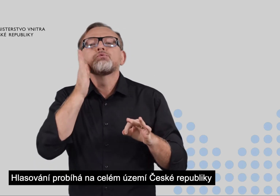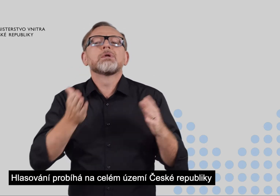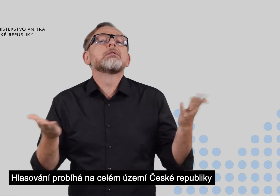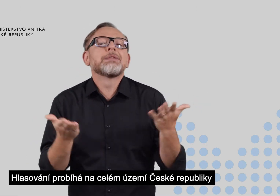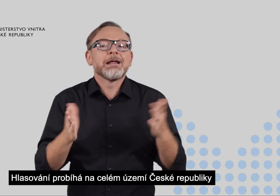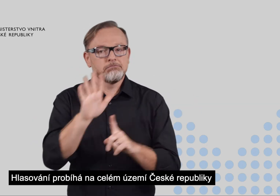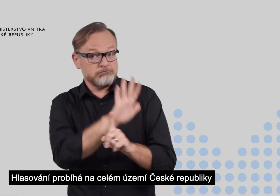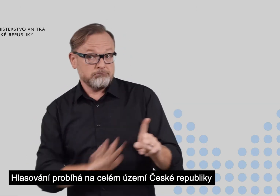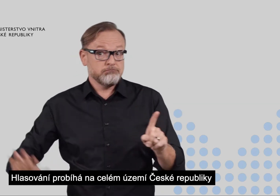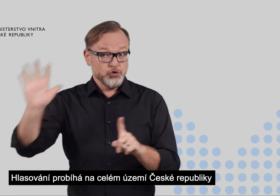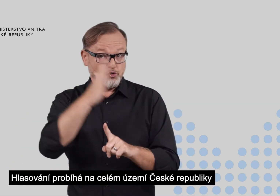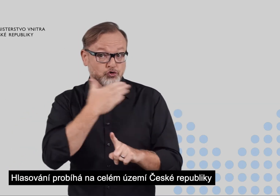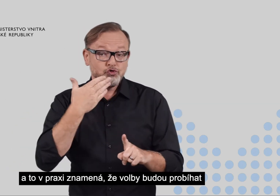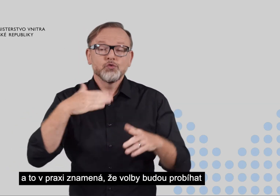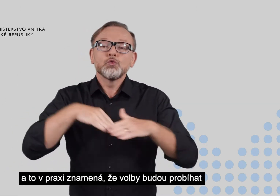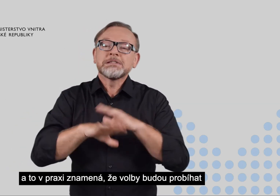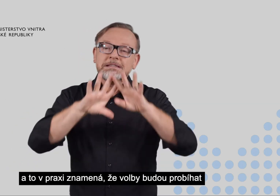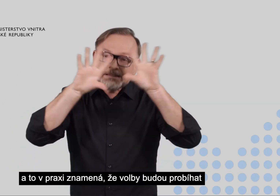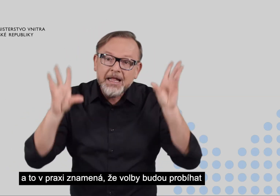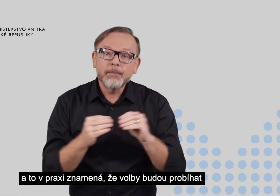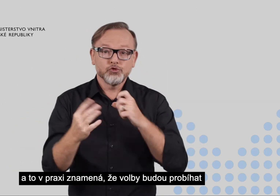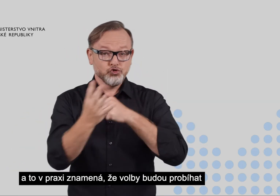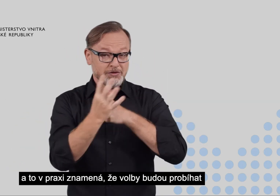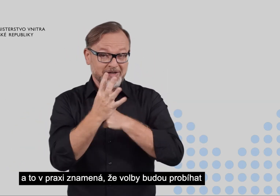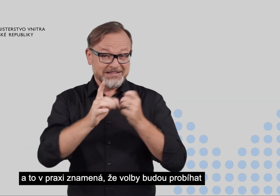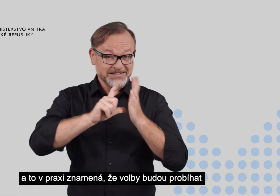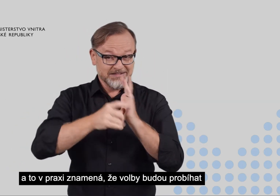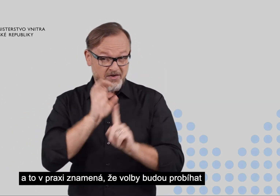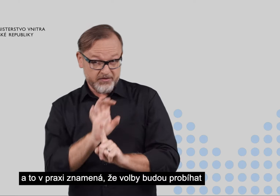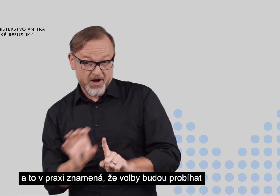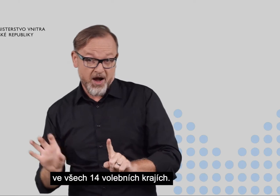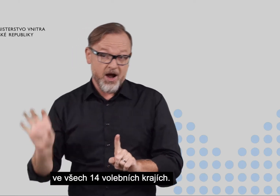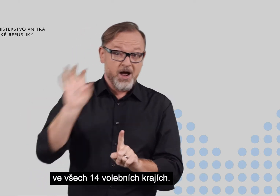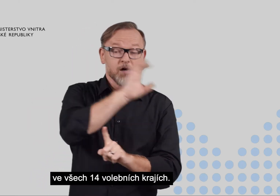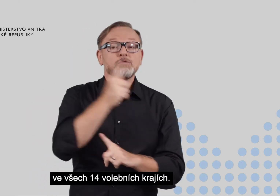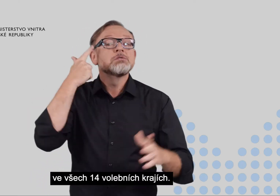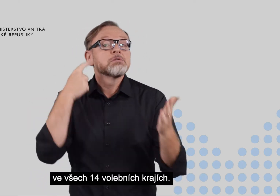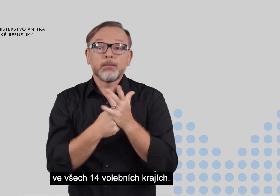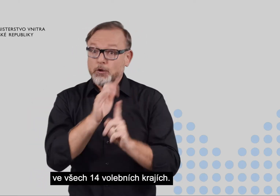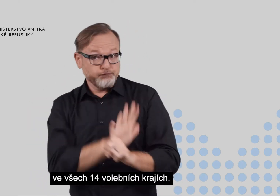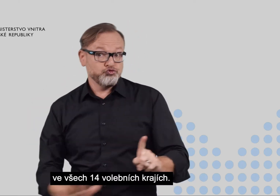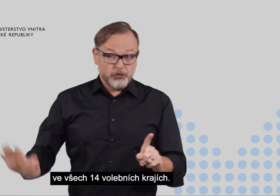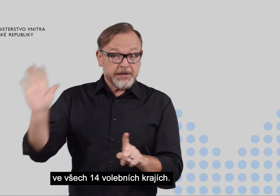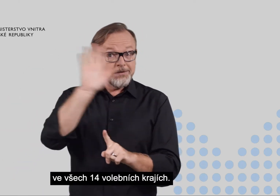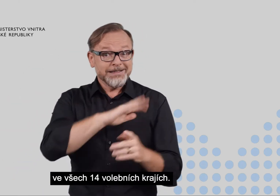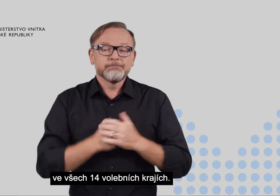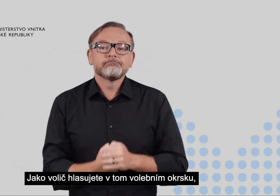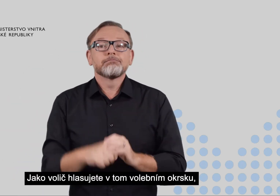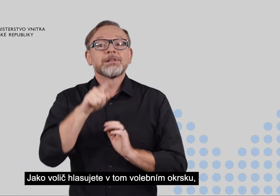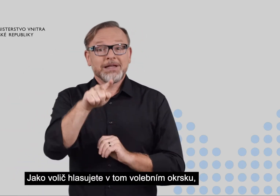celém území České republiky. A to v praxi znamená, že volby budou probíhat ve všech 14 volebních krajích. Jako